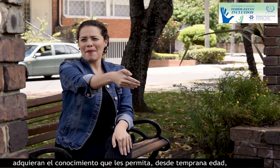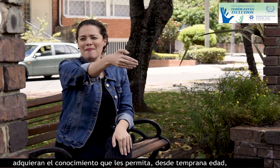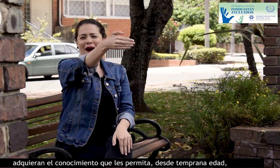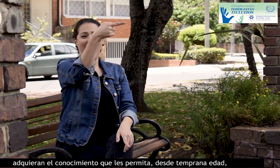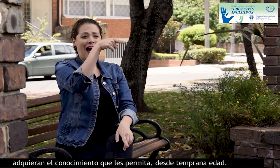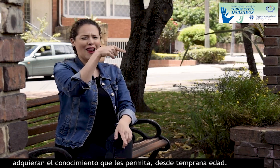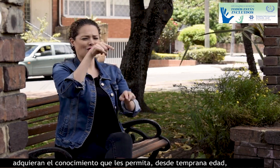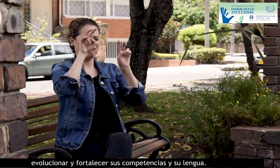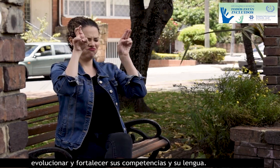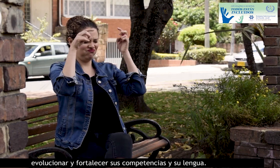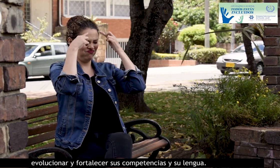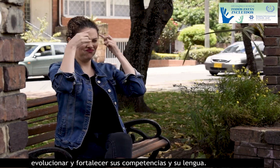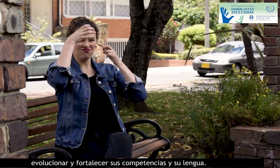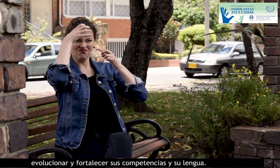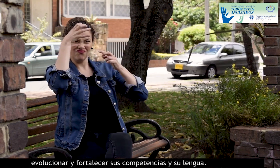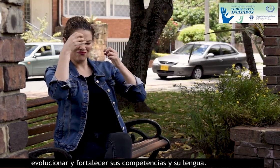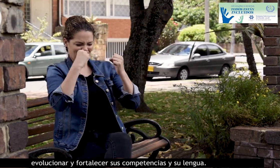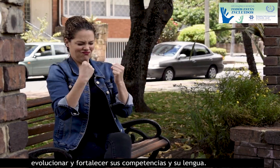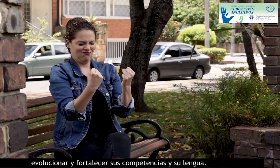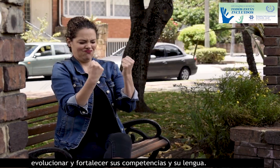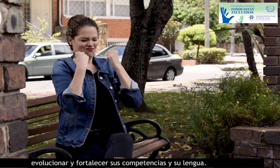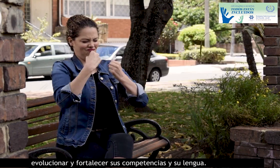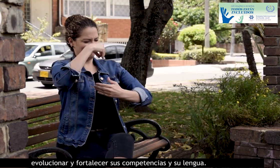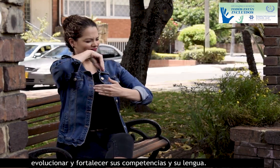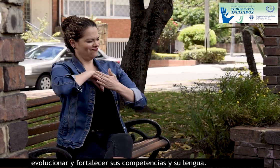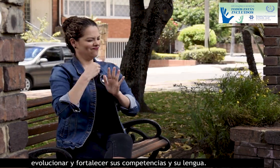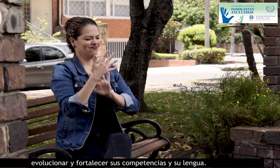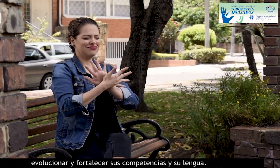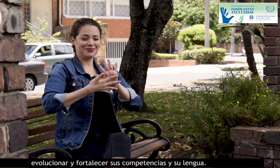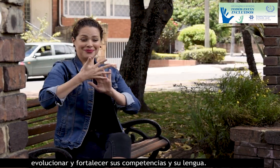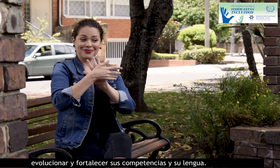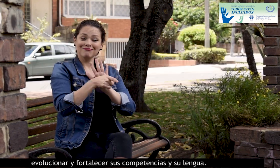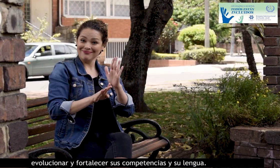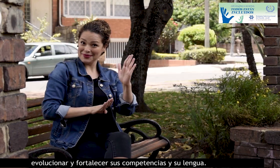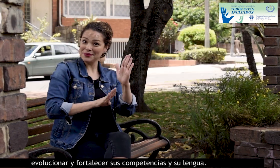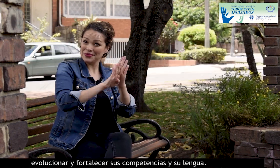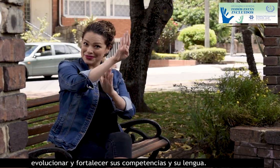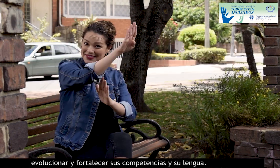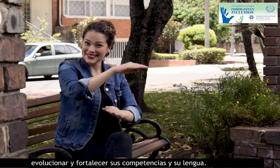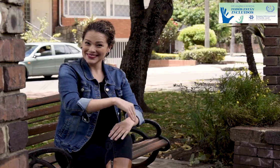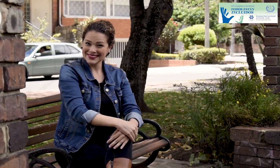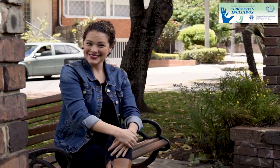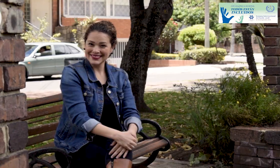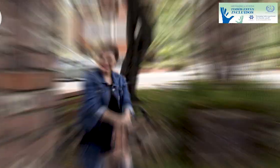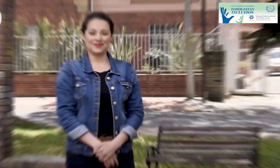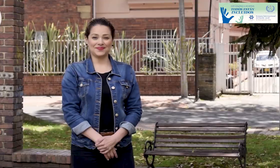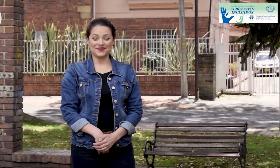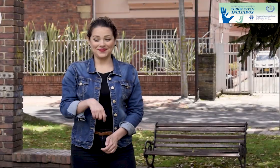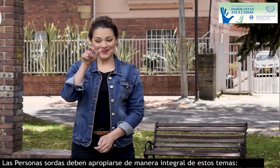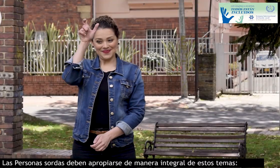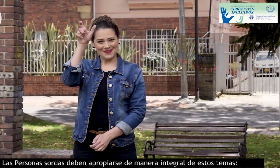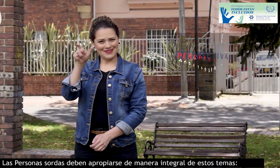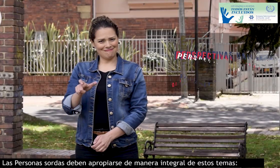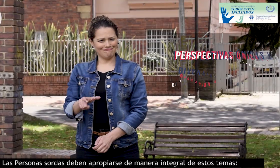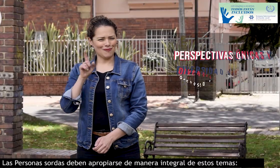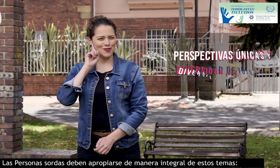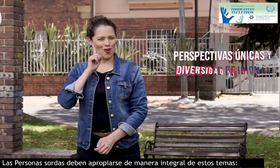que les permita, desde temprana edad, evolucionar y fortalecer sus competencias y su lengua. Las personas